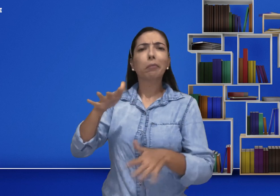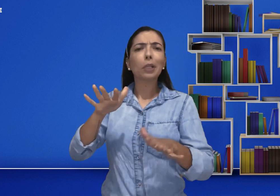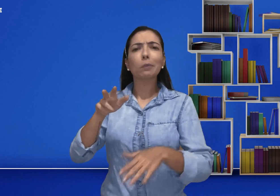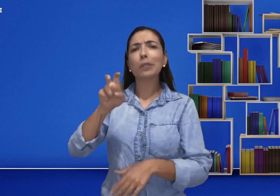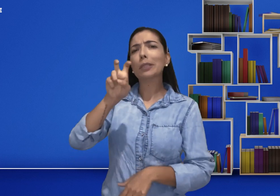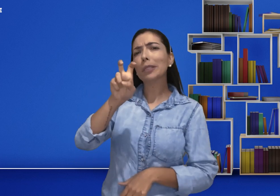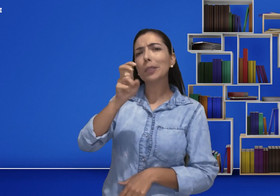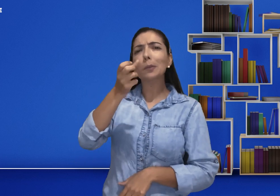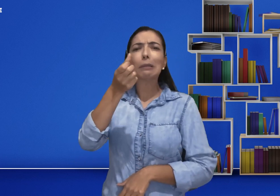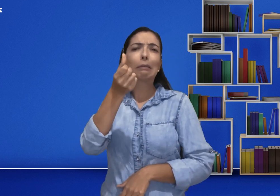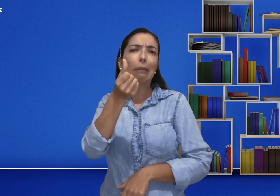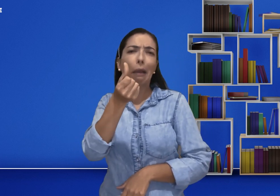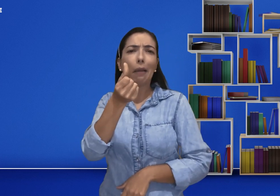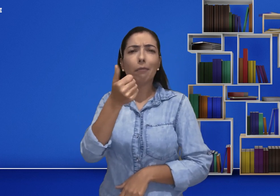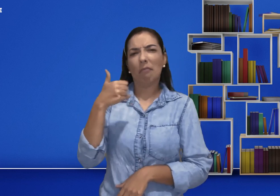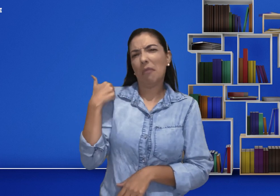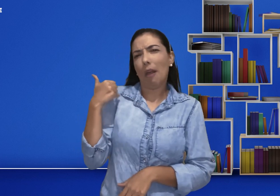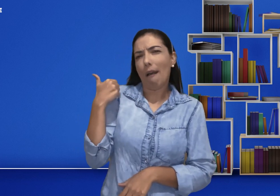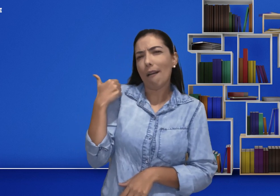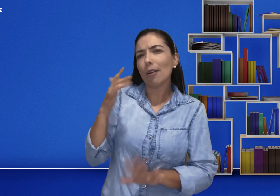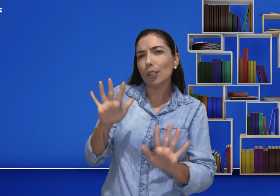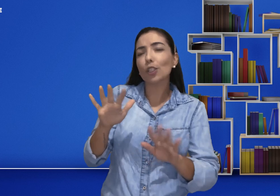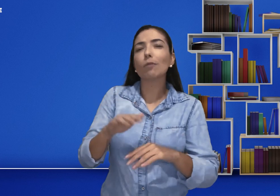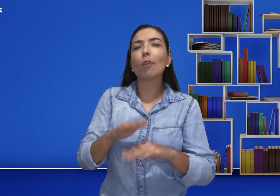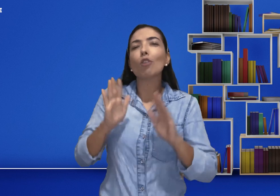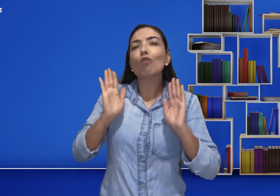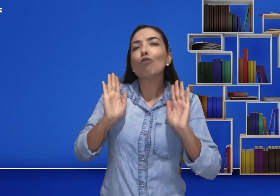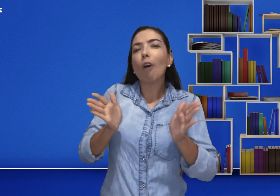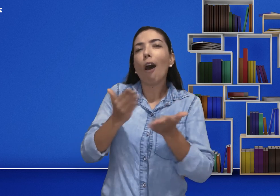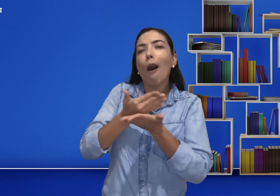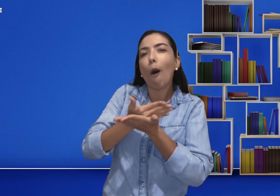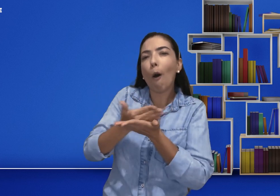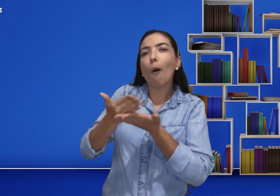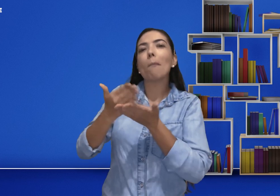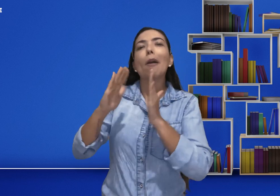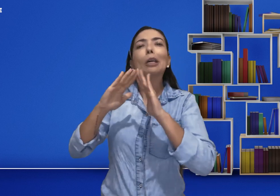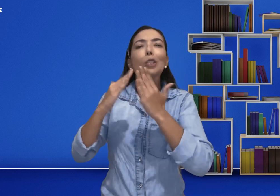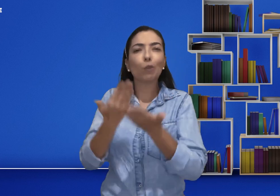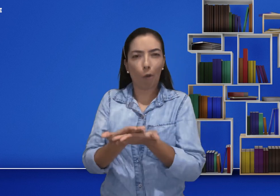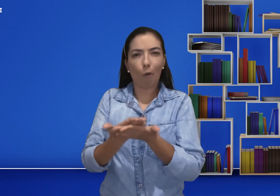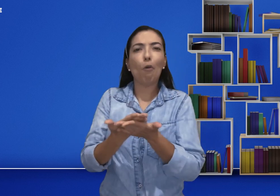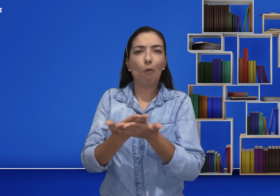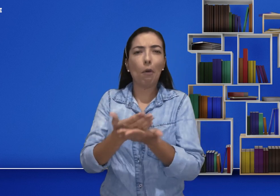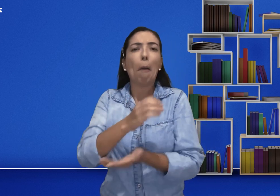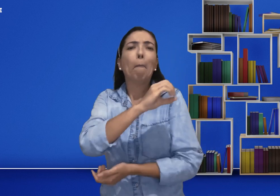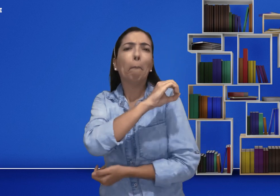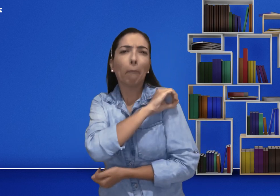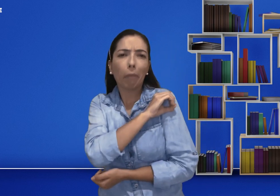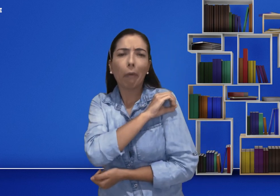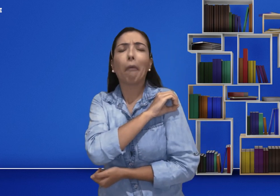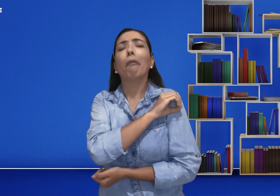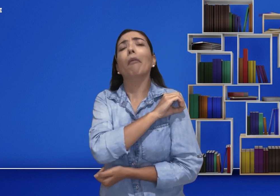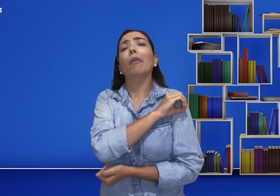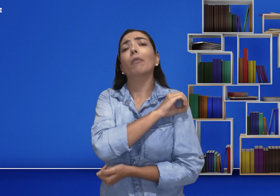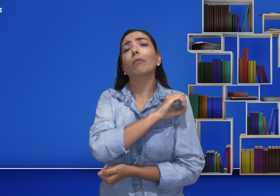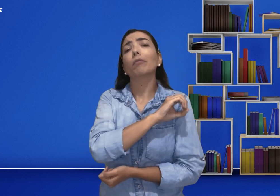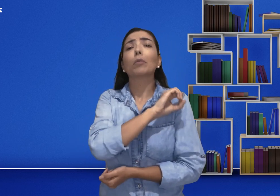a partir dos 5 ou 6 anos ela começa a ir para a educação infantil, vai para o primeiro ano, segundo